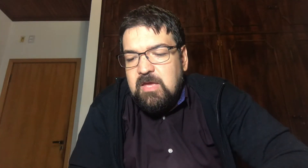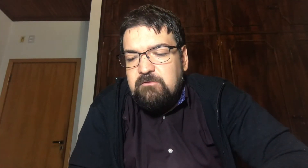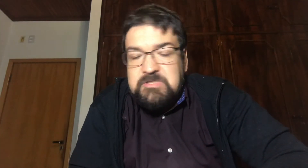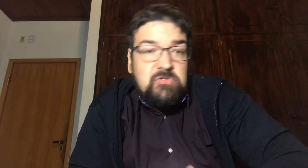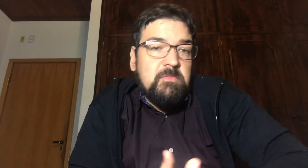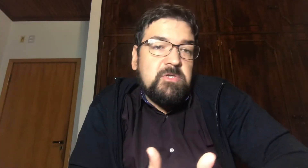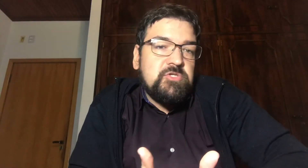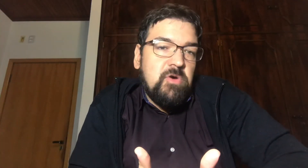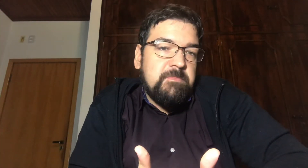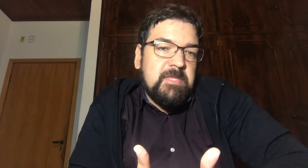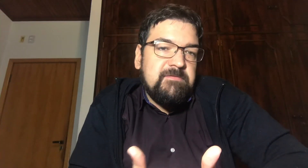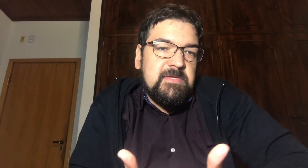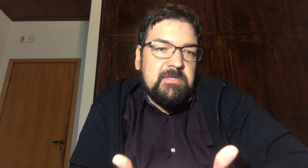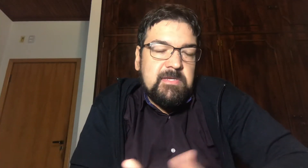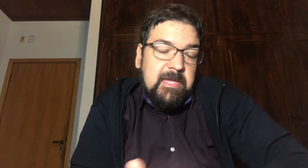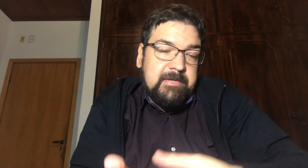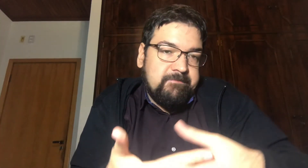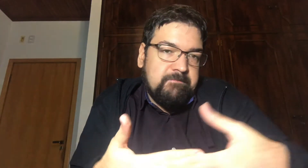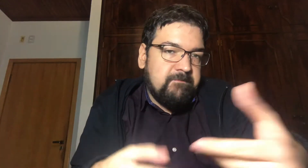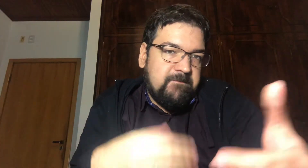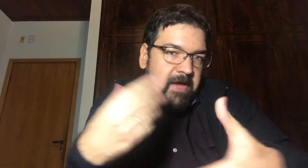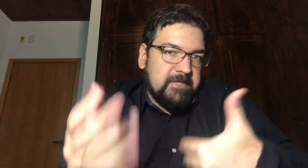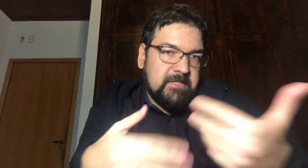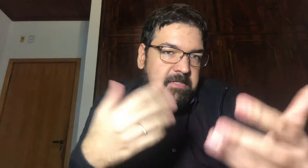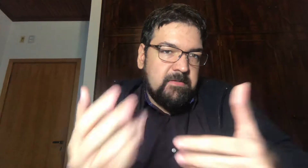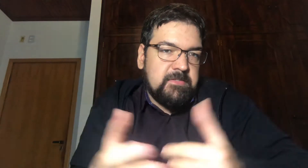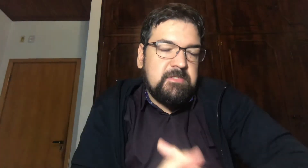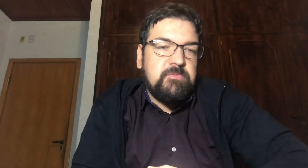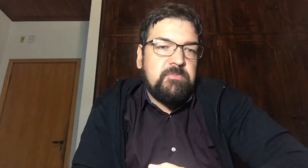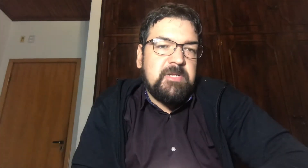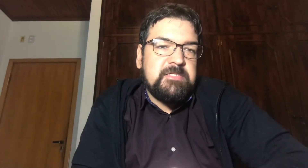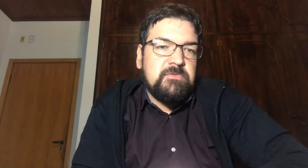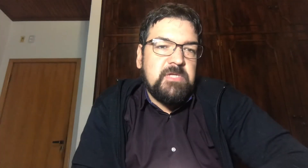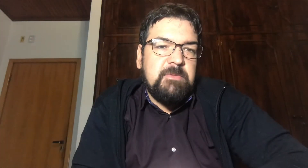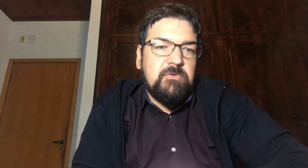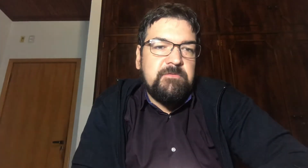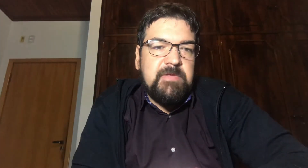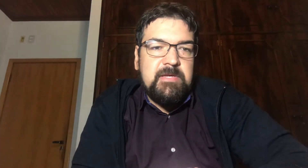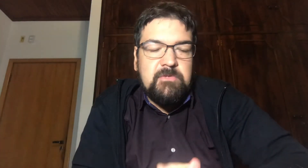Você tomar o stop da vida, né Quem faz aí esse tipo de operação sabe o eu tô falando